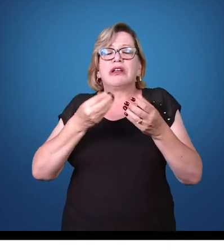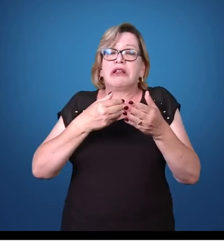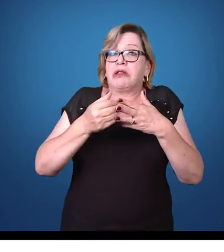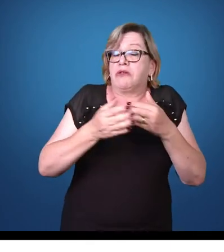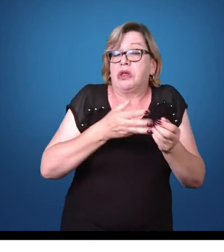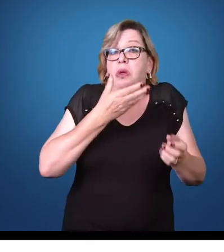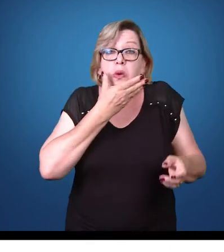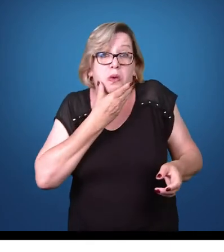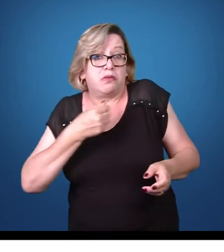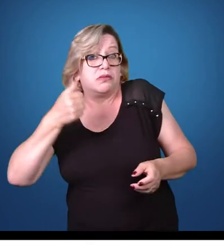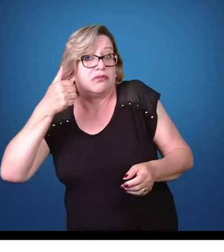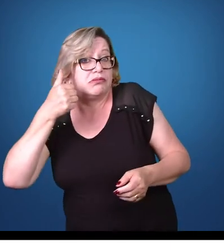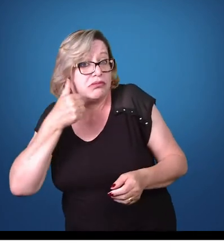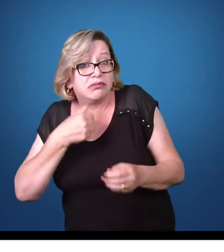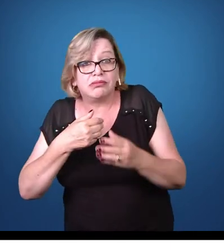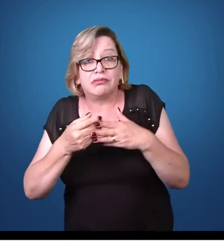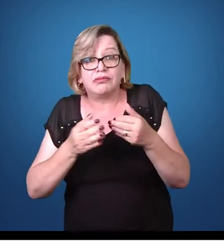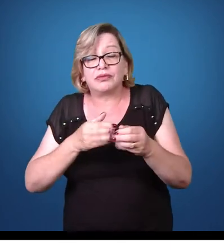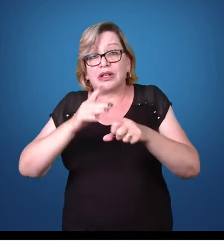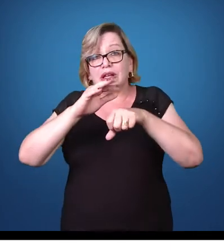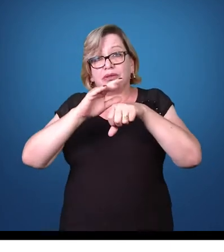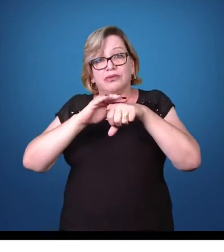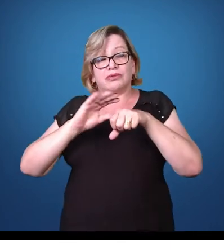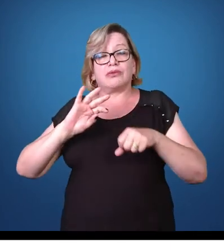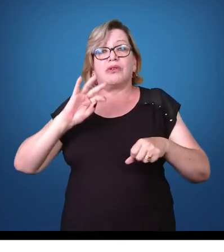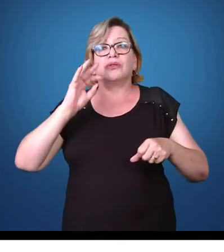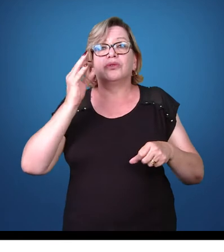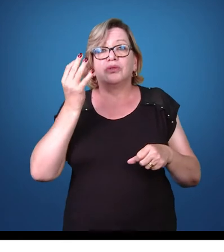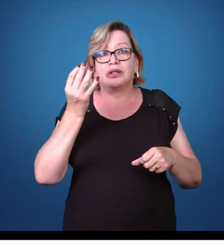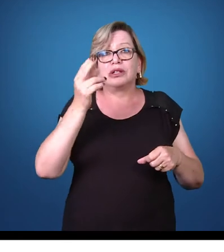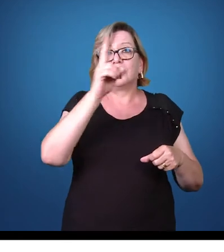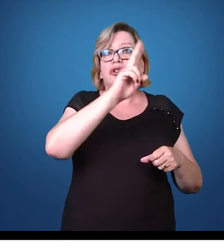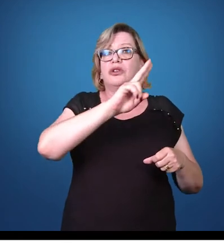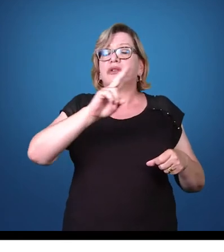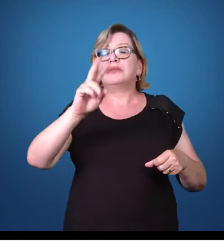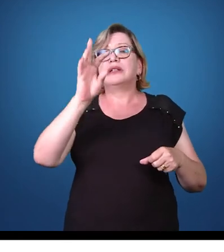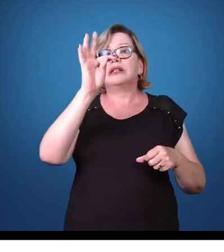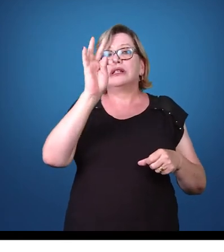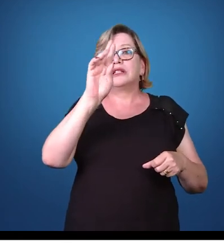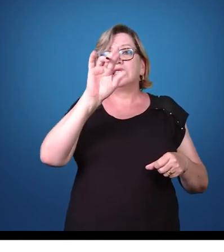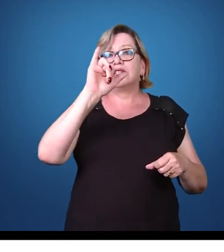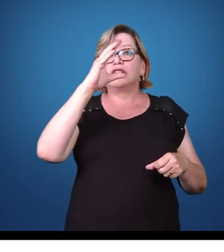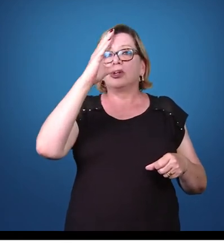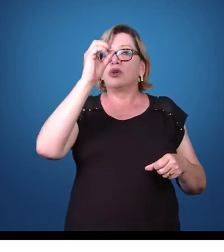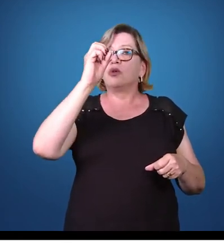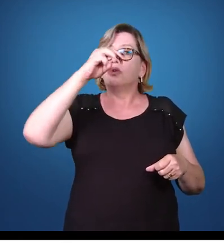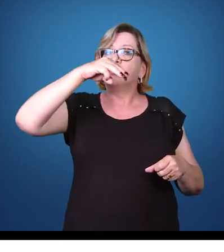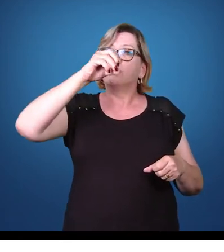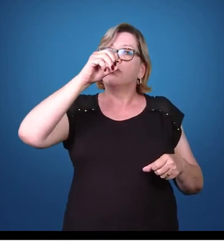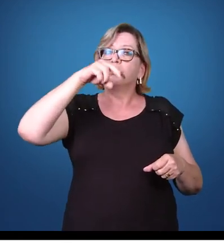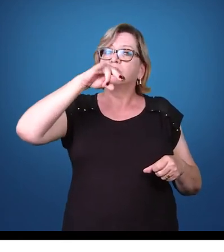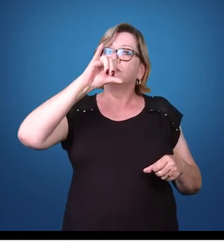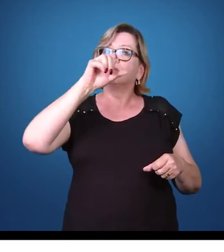homem quanto a mulher. A doença que ele causa é a tricomoníase. A tricomoníase,